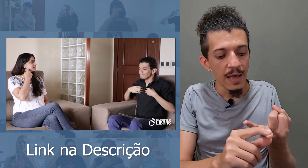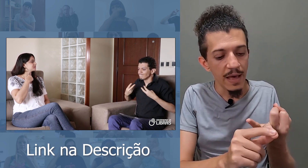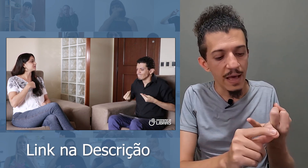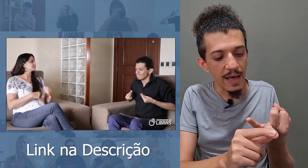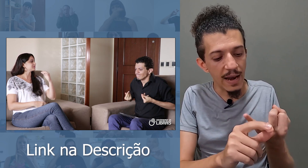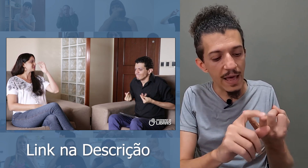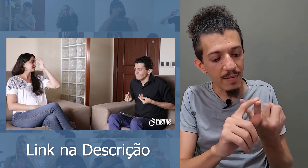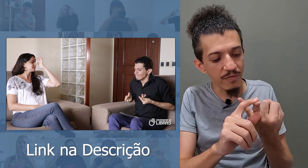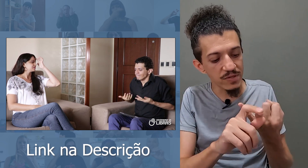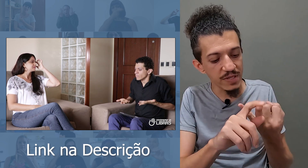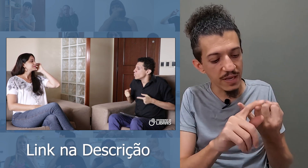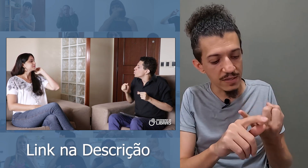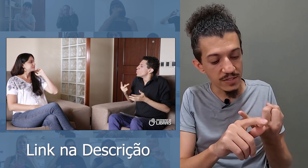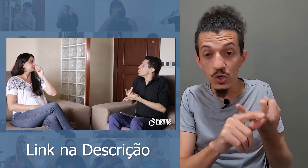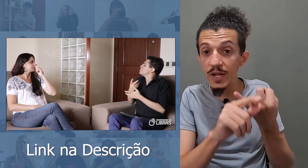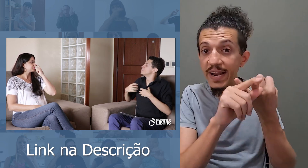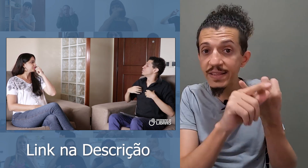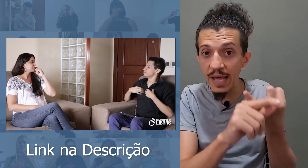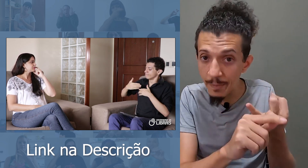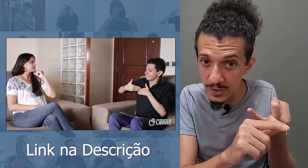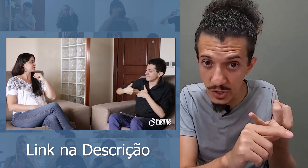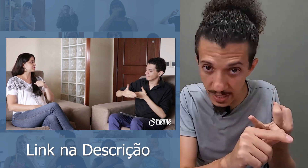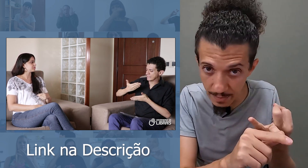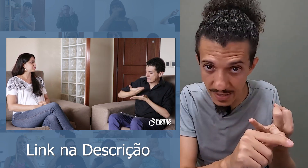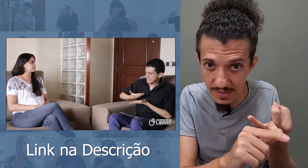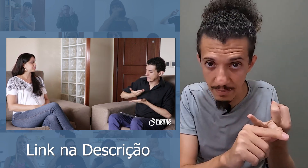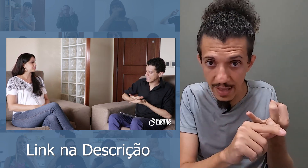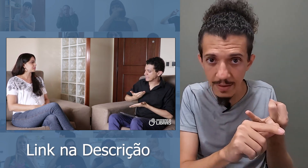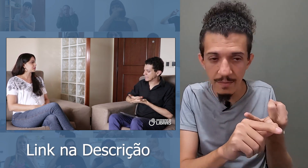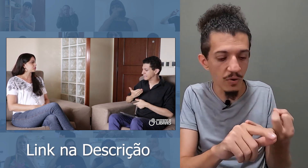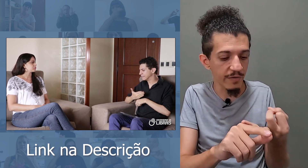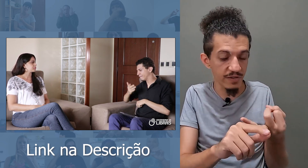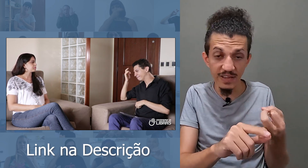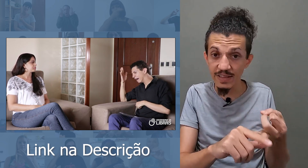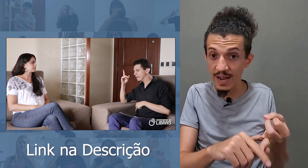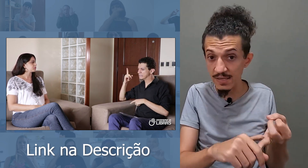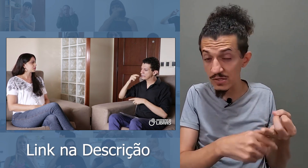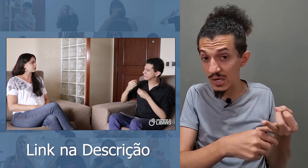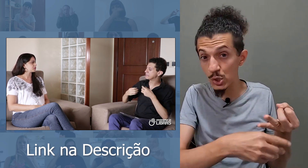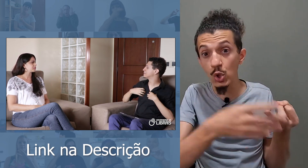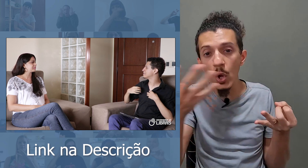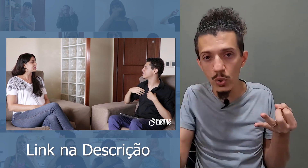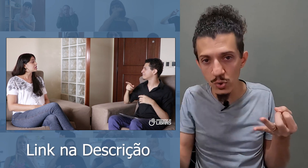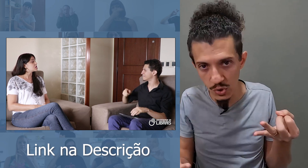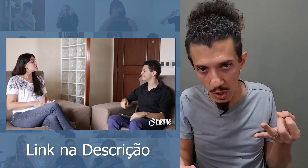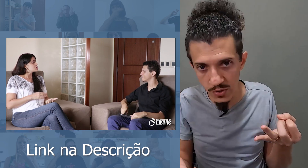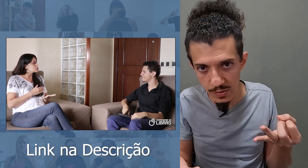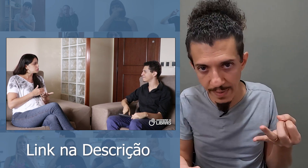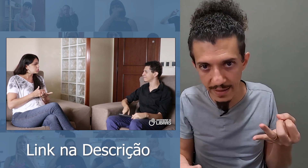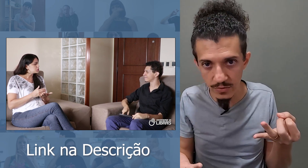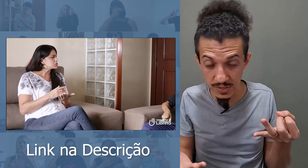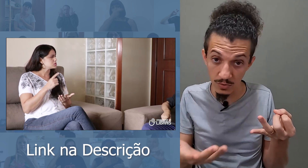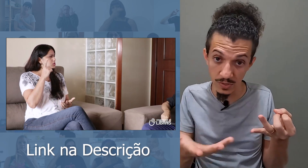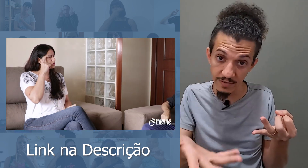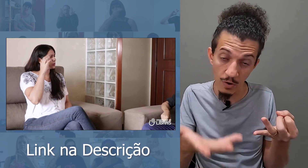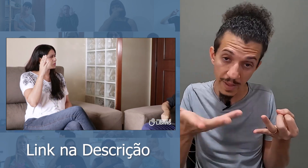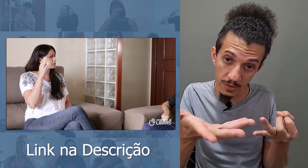Ela é para você se tornar intérprete de Libras também, porque você vai ter acesso a todos os nossos métodos, inclusive ao método